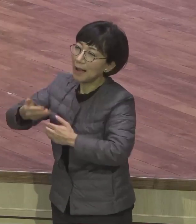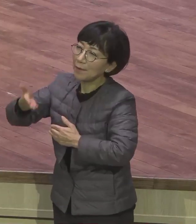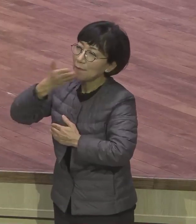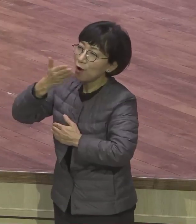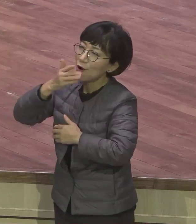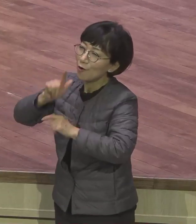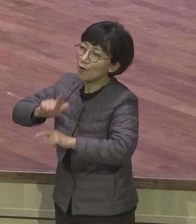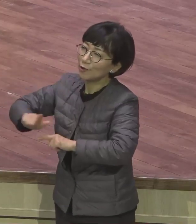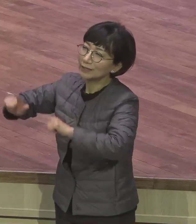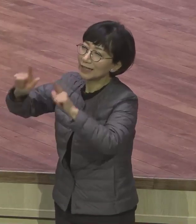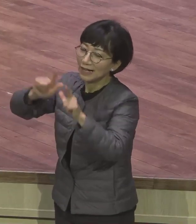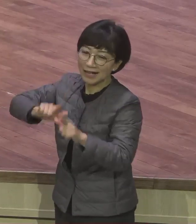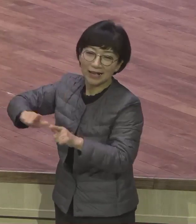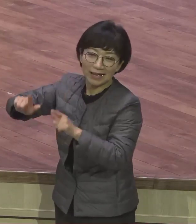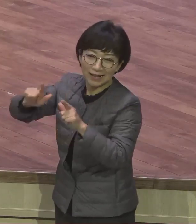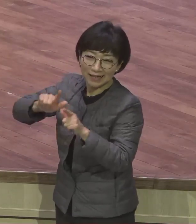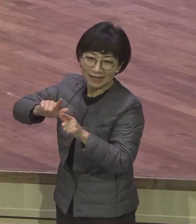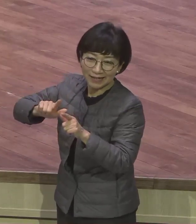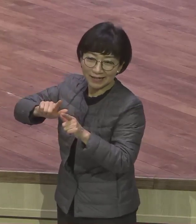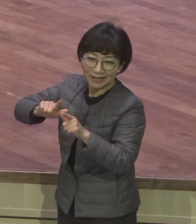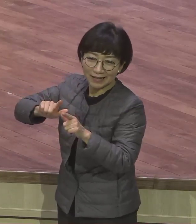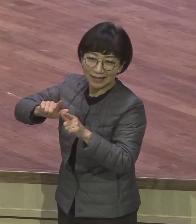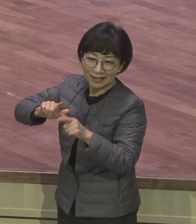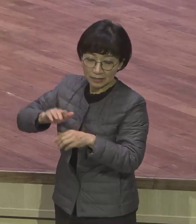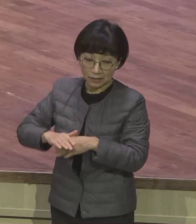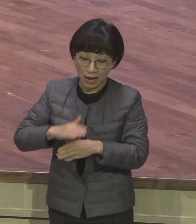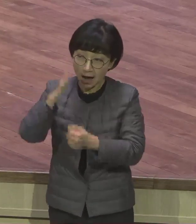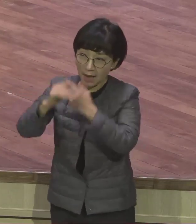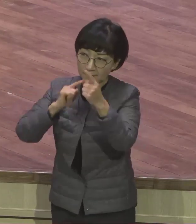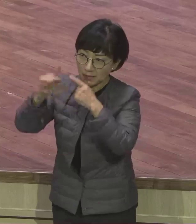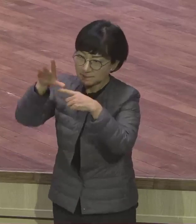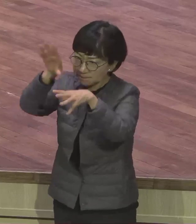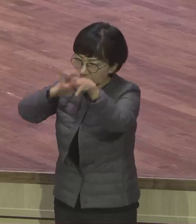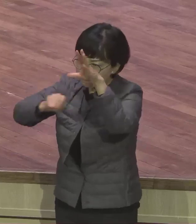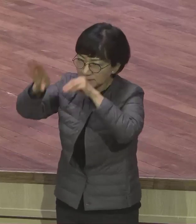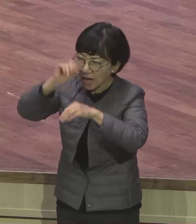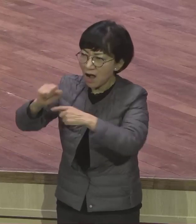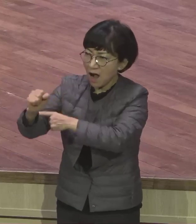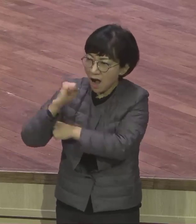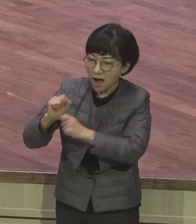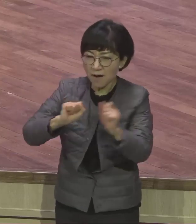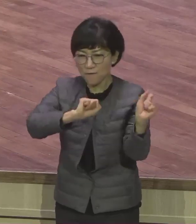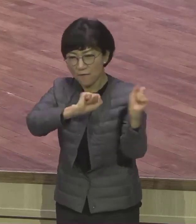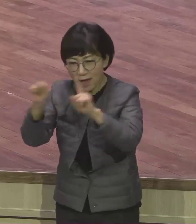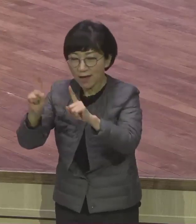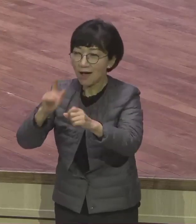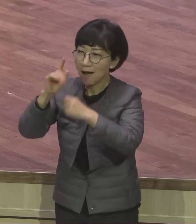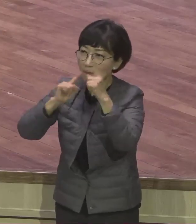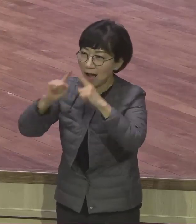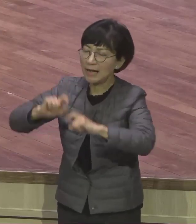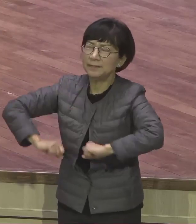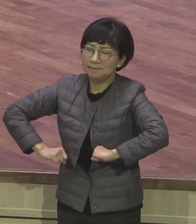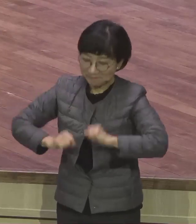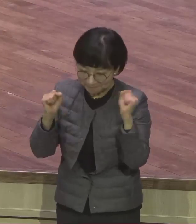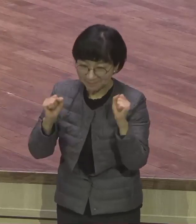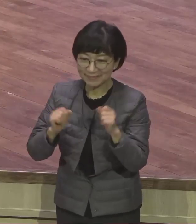하나님의 말씀으로 말씀으로 힘을 얻고 말씀으로 용기를 하고 말씀으로 취여받고 말씀으로 새로 출발하고 말씀으로 결단하고